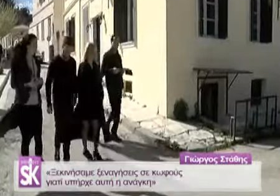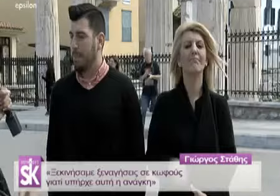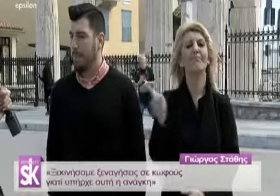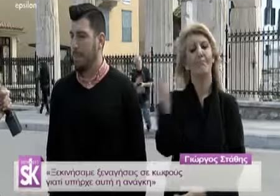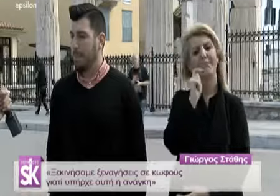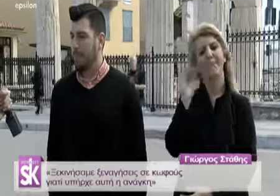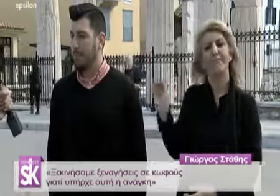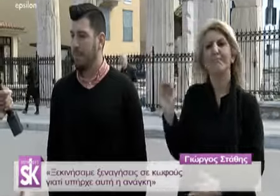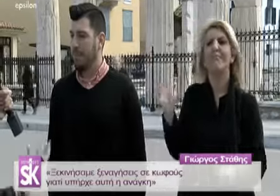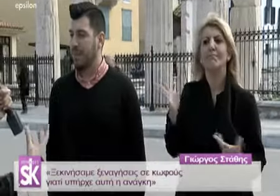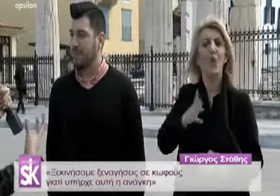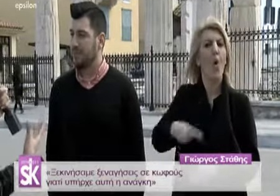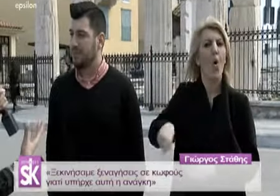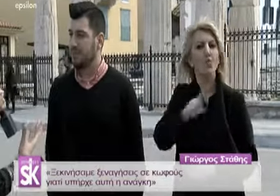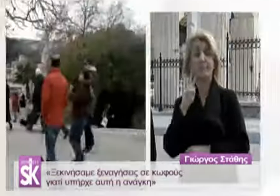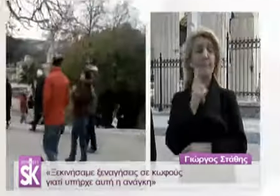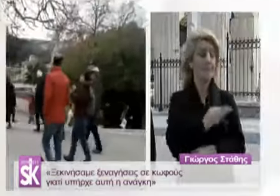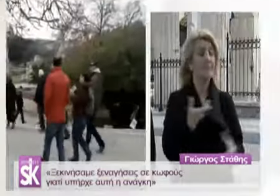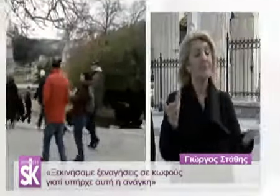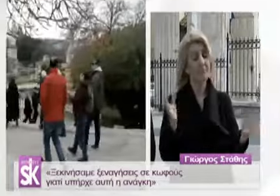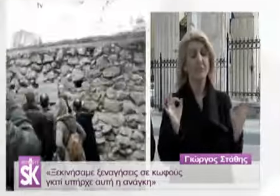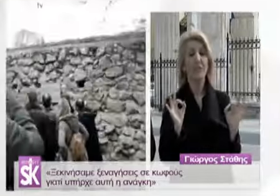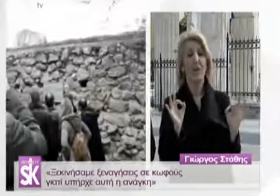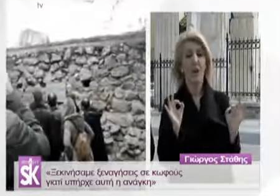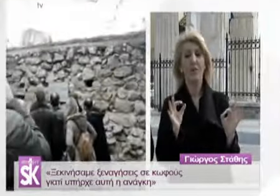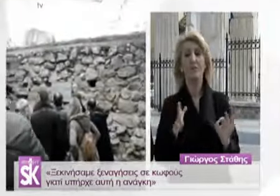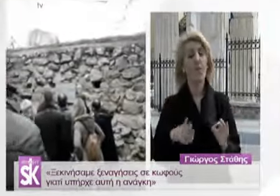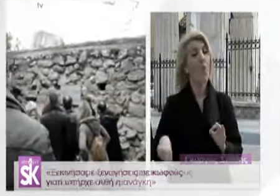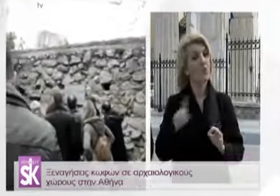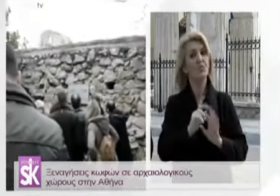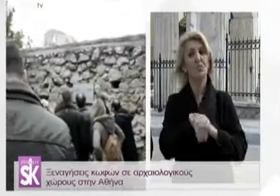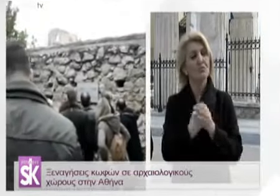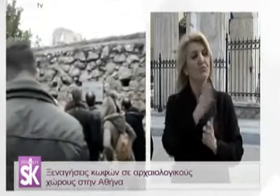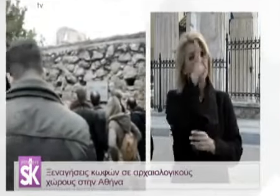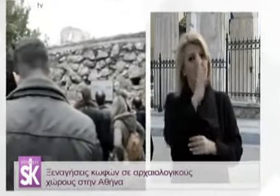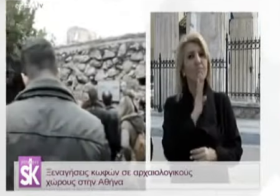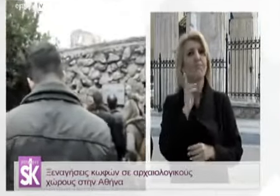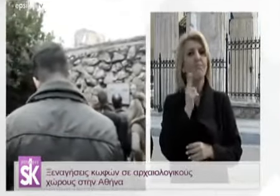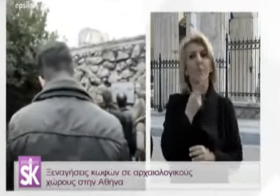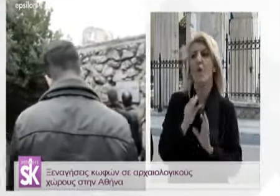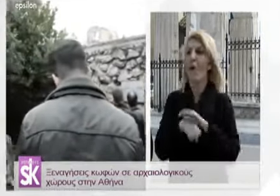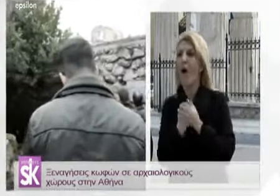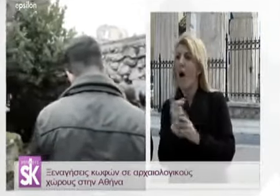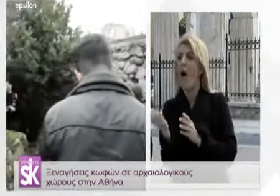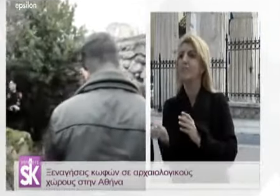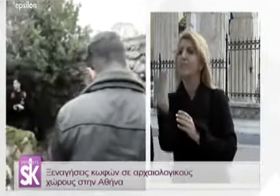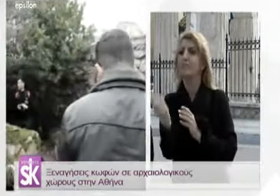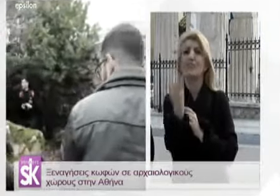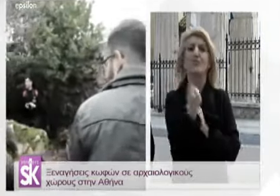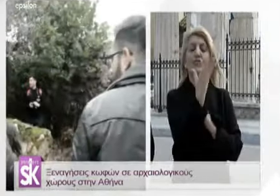Τι ανταπόκριση υπάρχει από τον κόσμο? Από ό,τι βλέπουμε υπάρχει μεγάλη ανταπόκριση και από το κοφό βαρύ κοκκινό αλλά